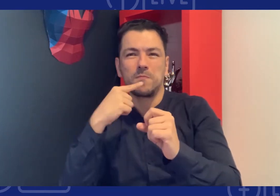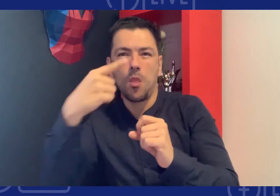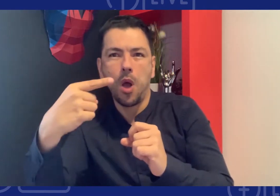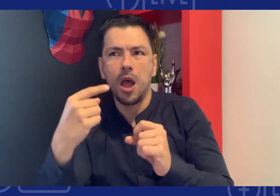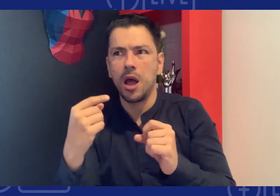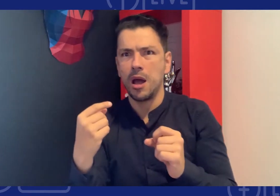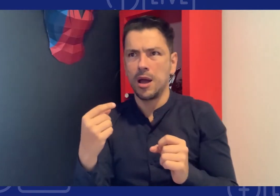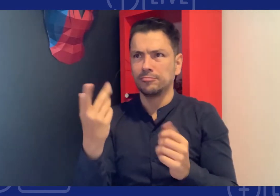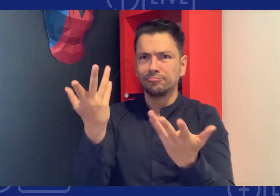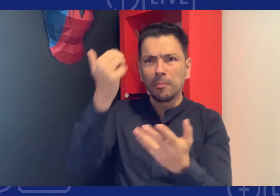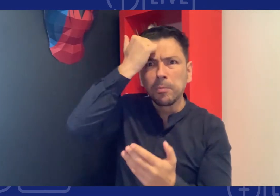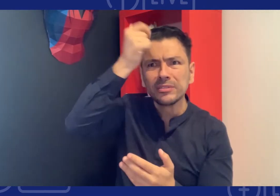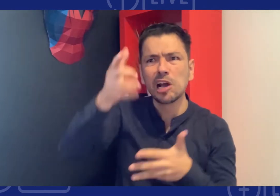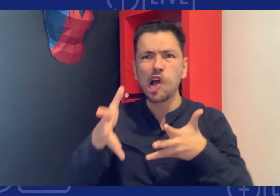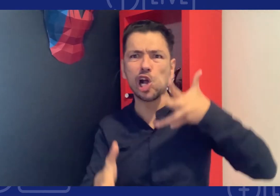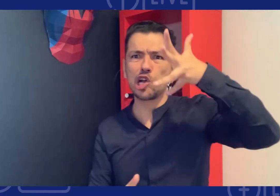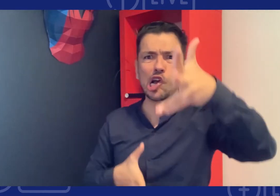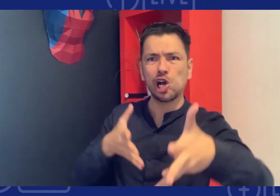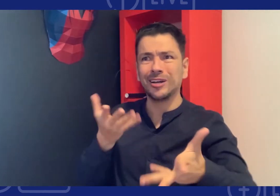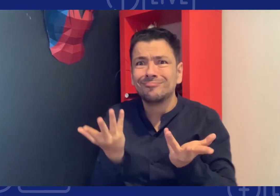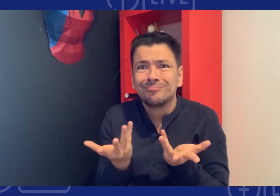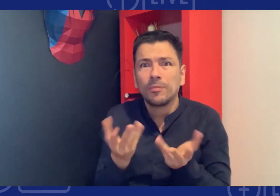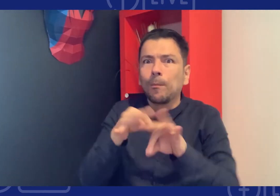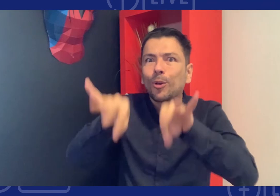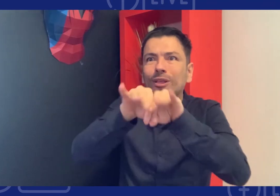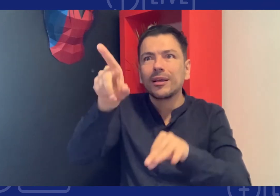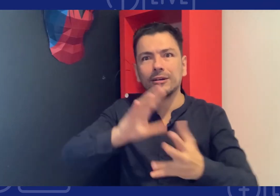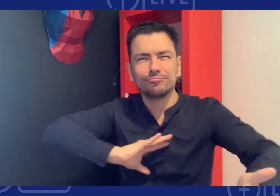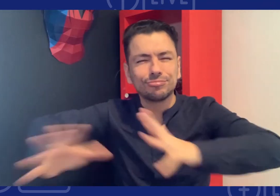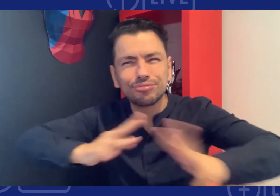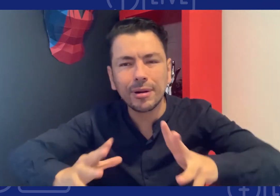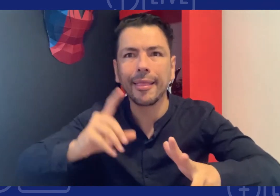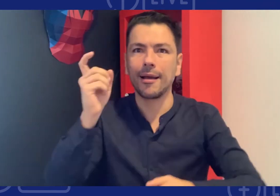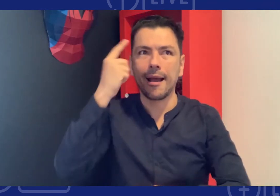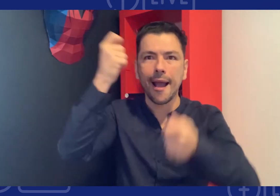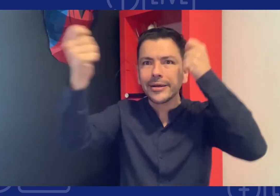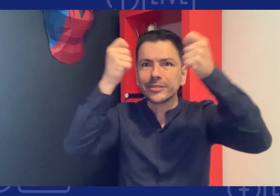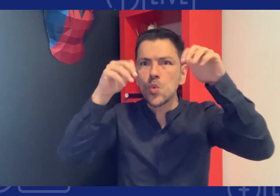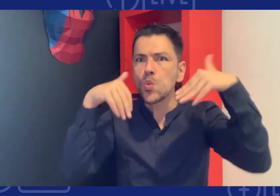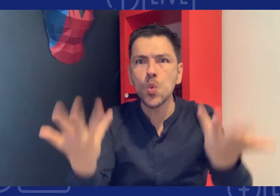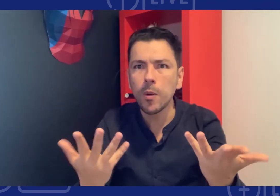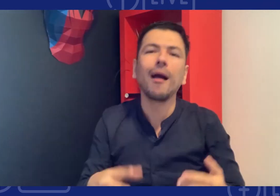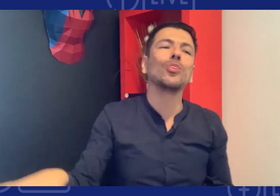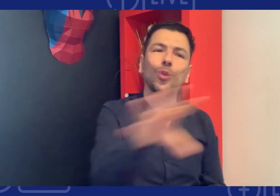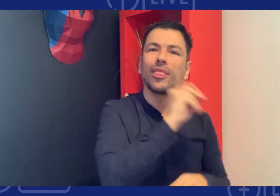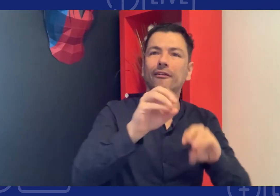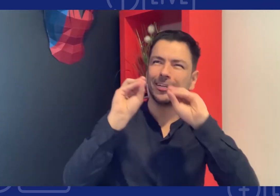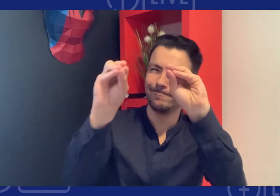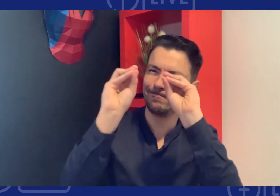vemos que hay maestros que no tienen buena lengua de señas y que se necesita la lengua para un proceso académico